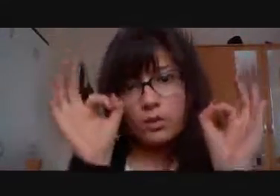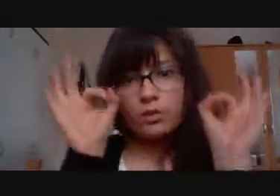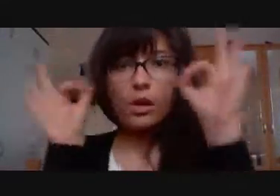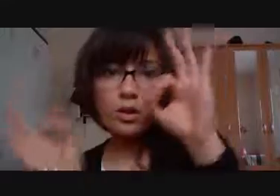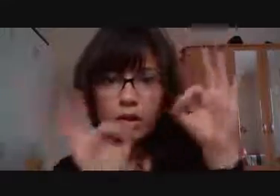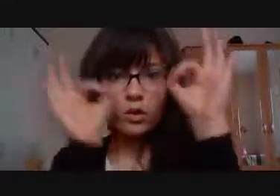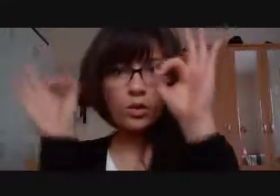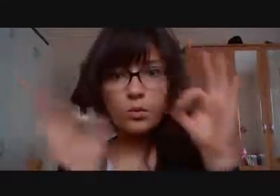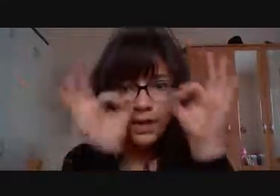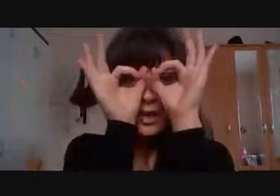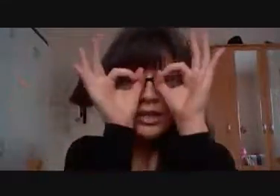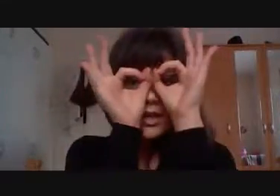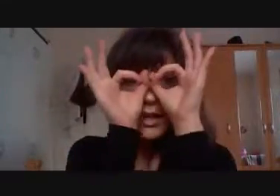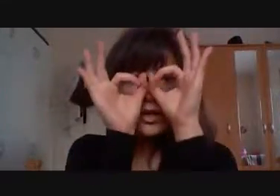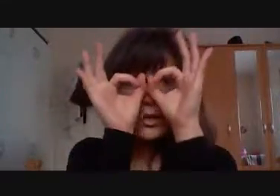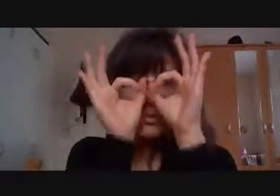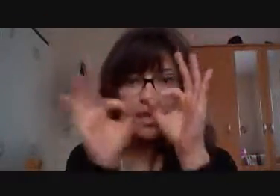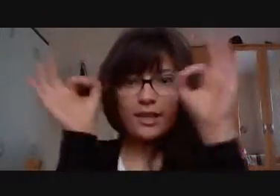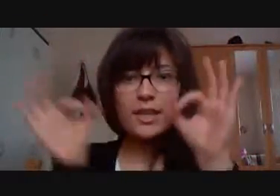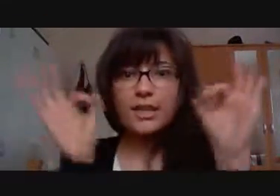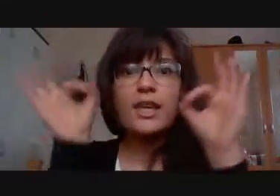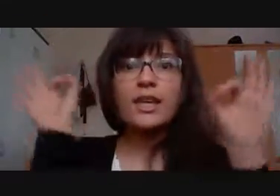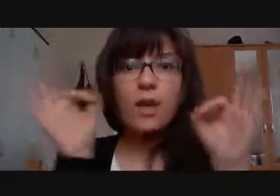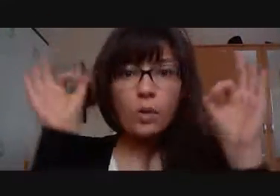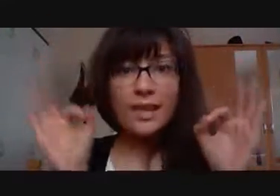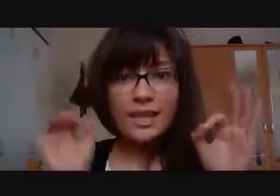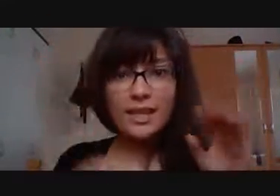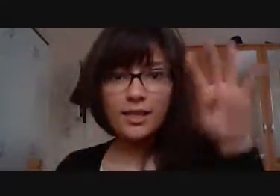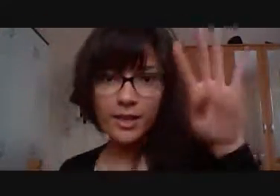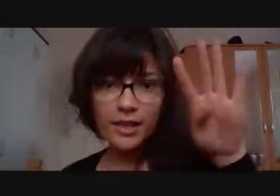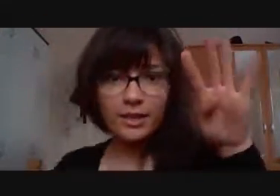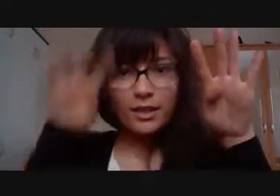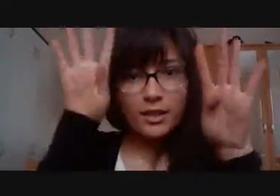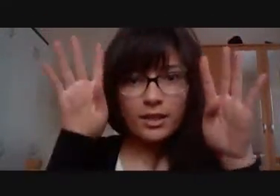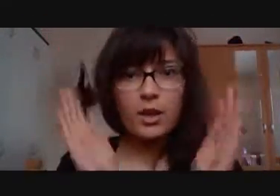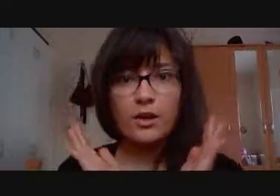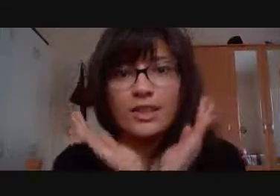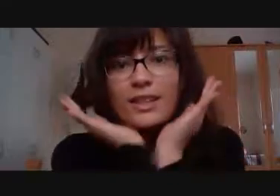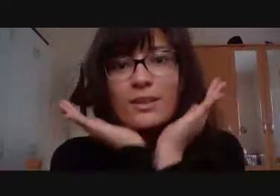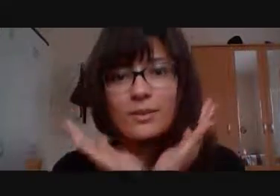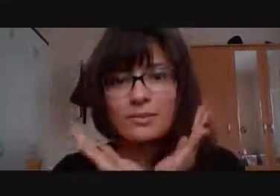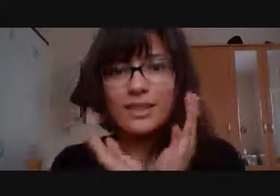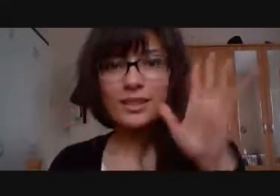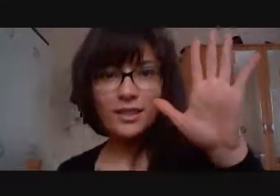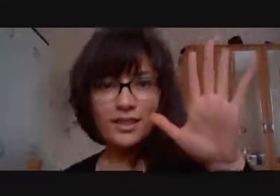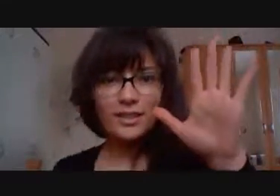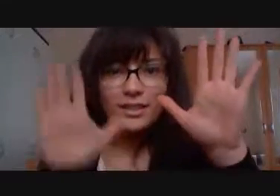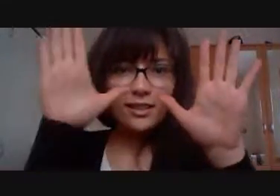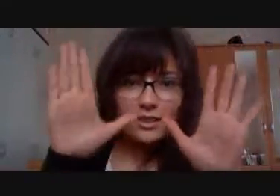나와 귀요미 이기기요미, 이기기요미 이 덤이 나도 귀요미 이 덤이